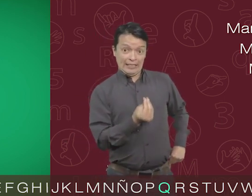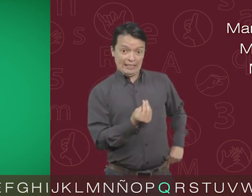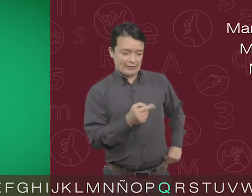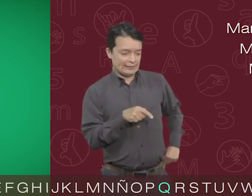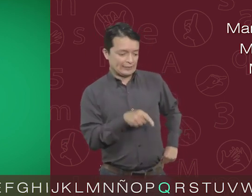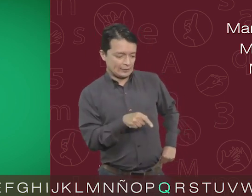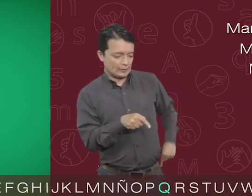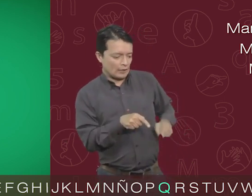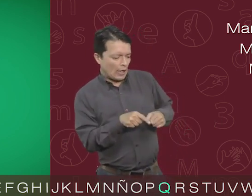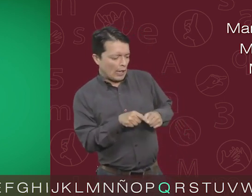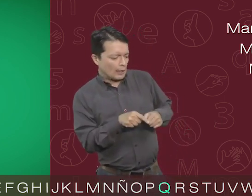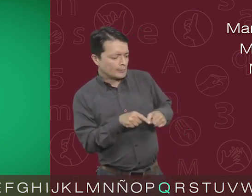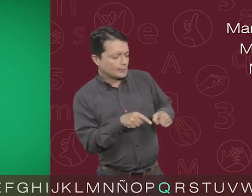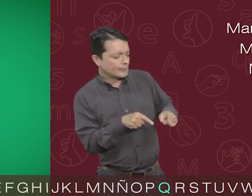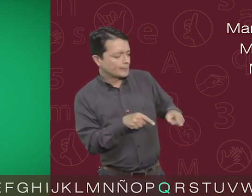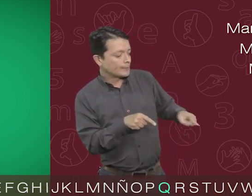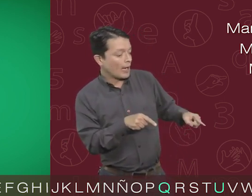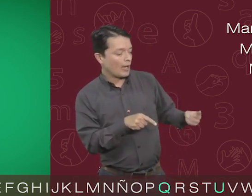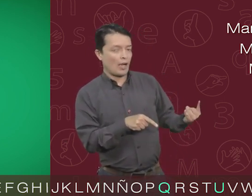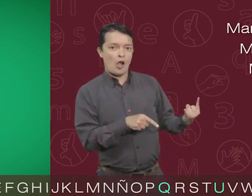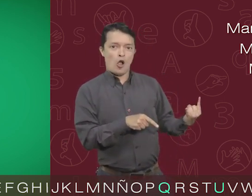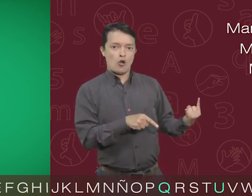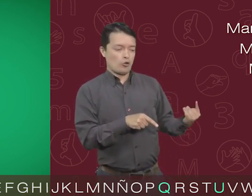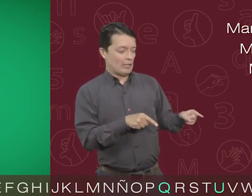la Q y la U, está primera en el abecedario?